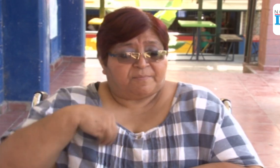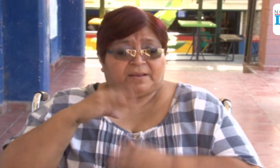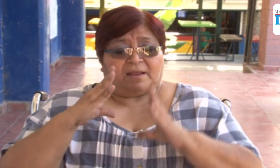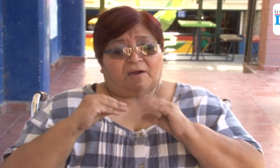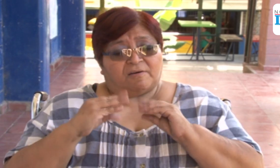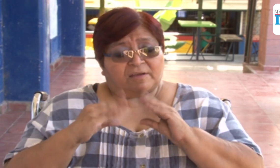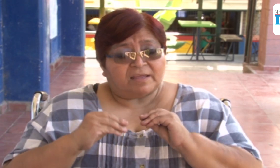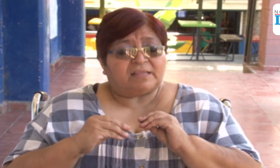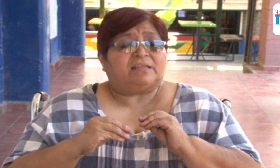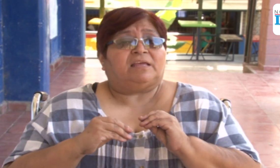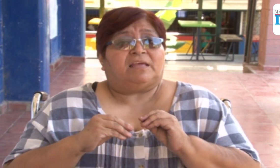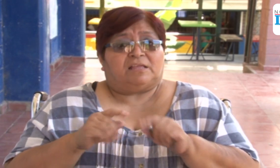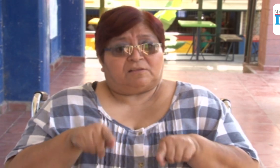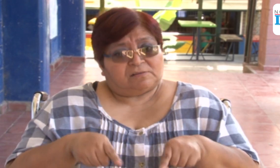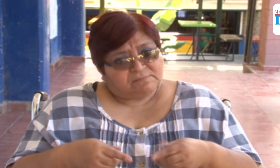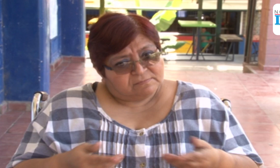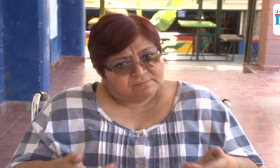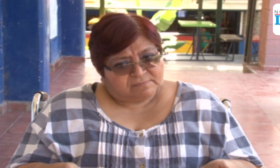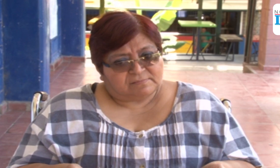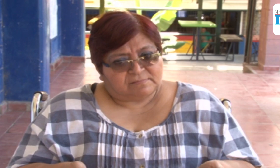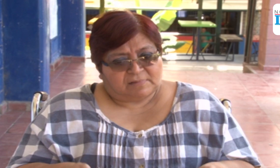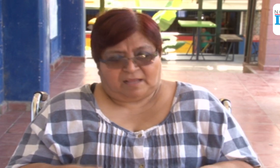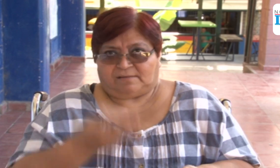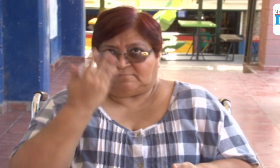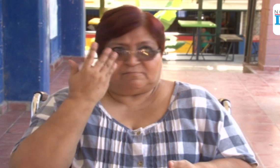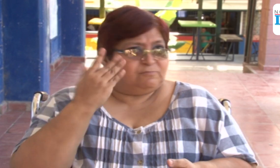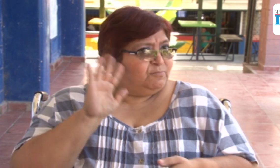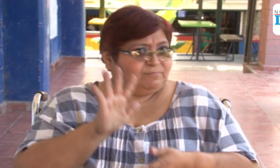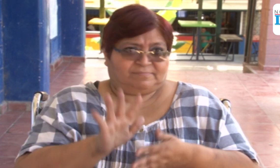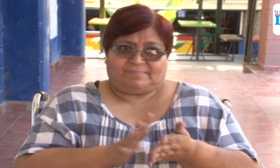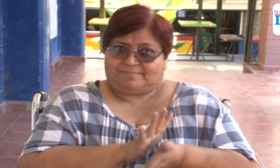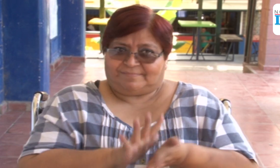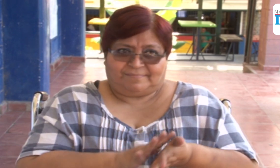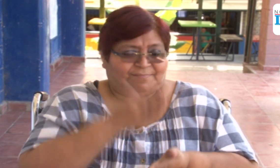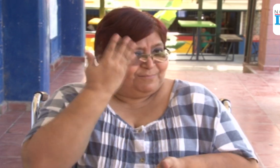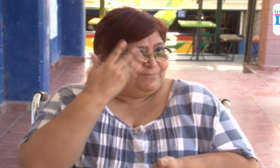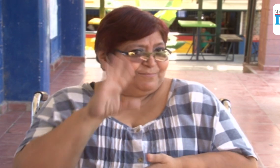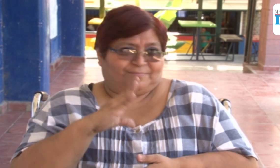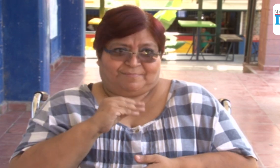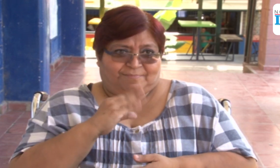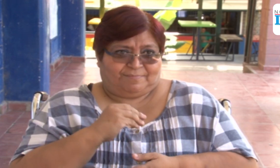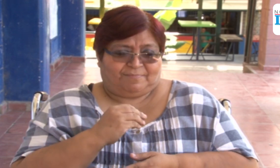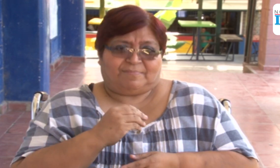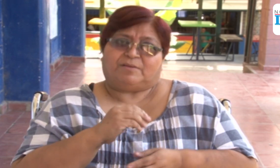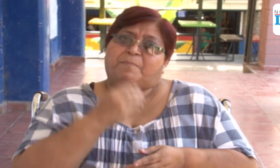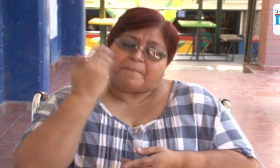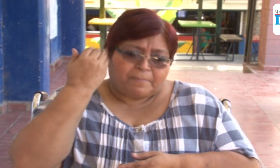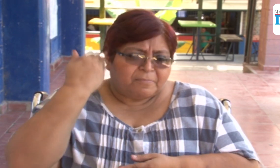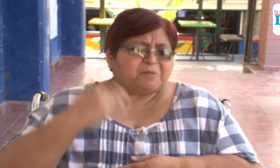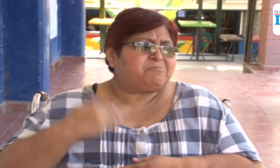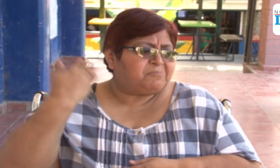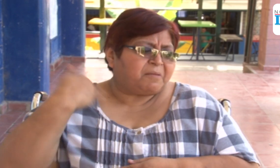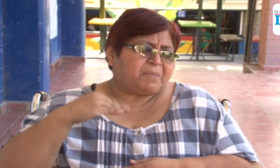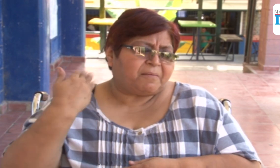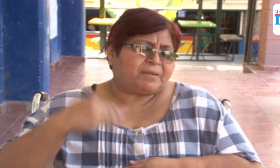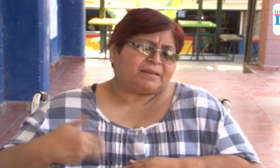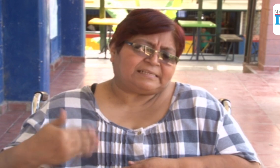Para los oyentes salvadoreños, su primera lengua es el español. Para los sordos, su primera lengua es la de señas.